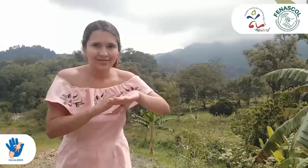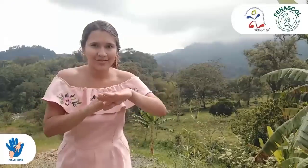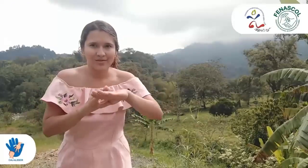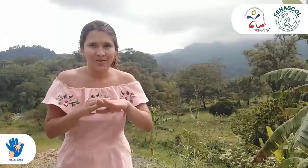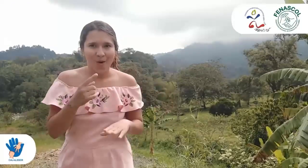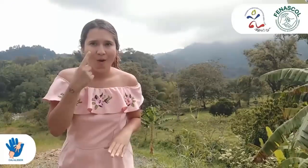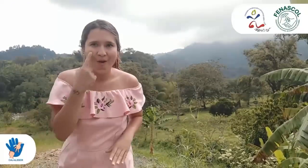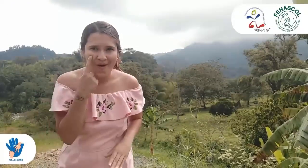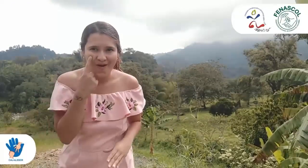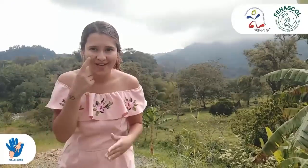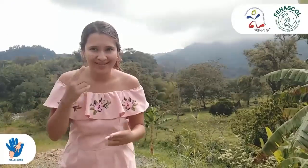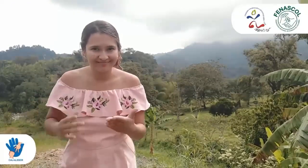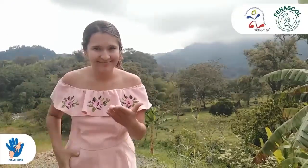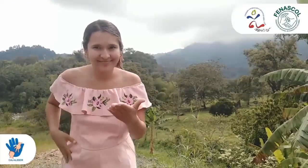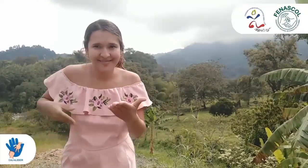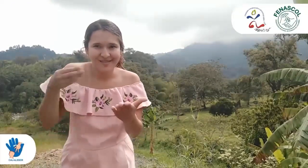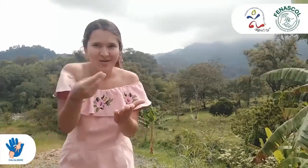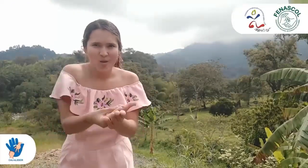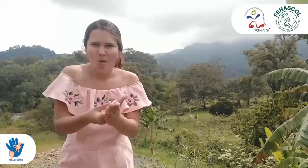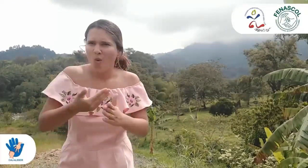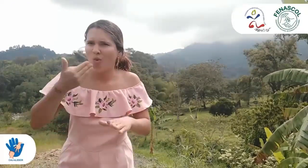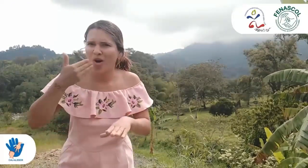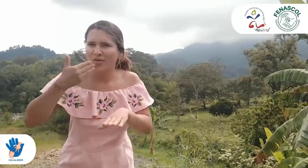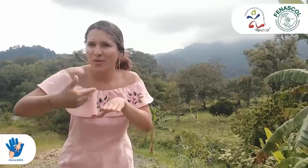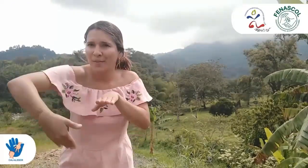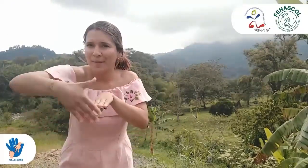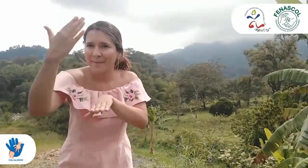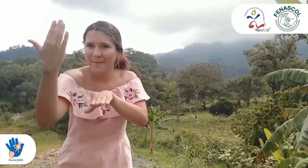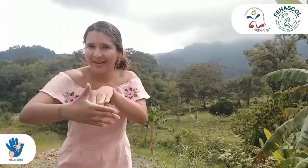Aquí están los plazos de pago. ¡Miren!